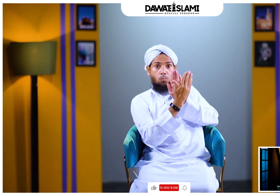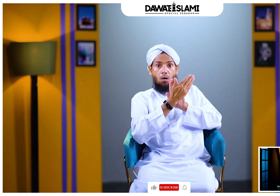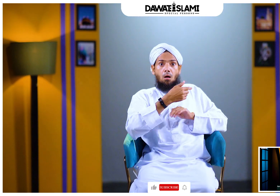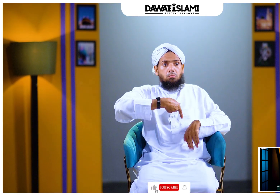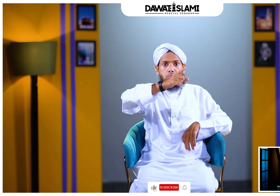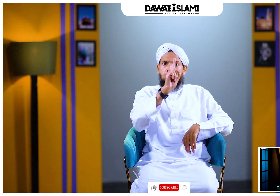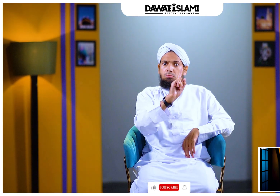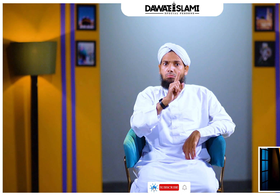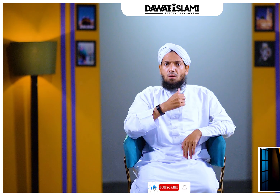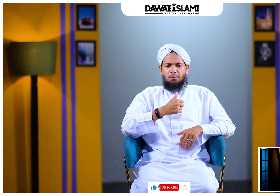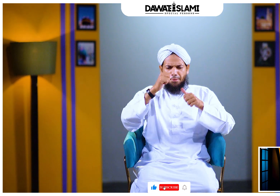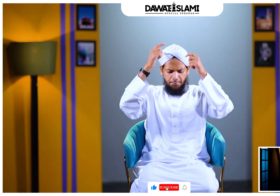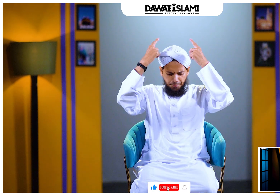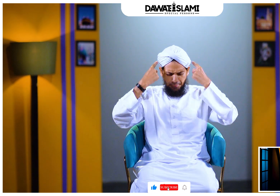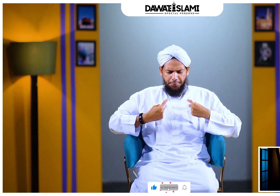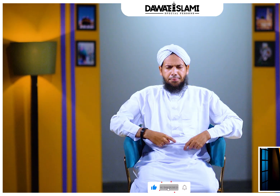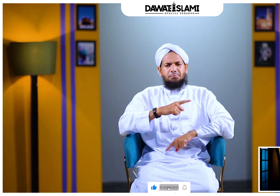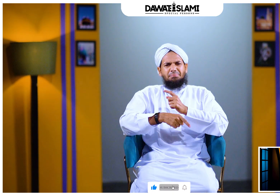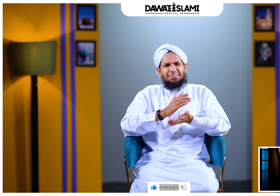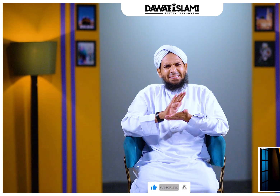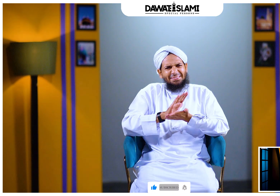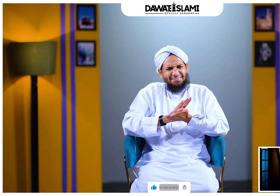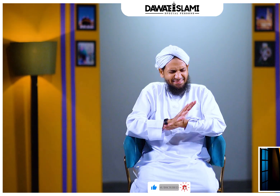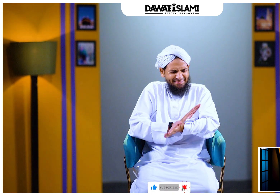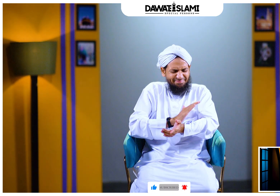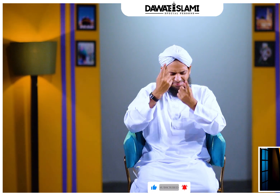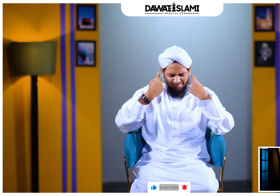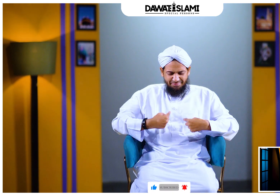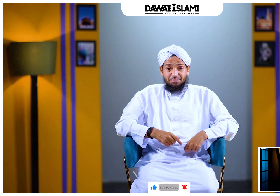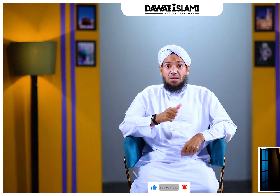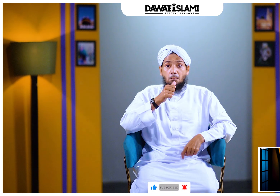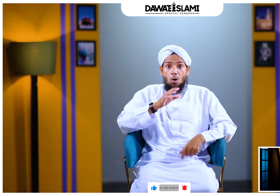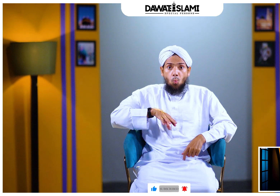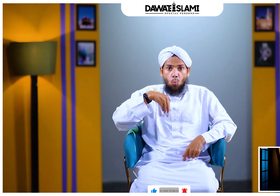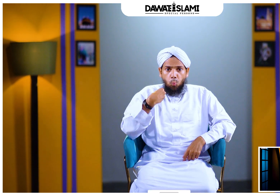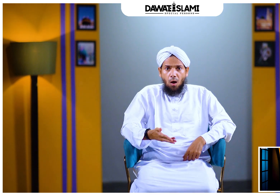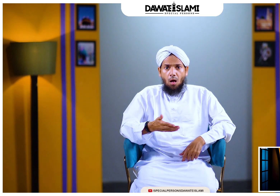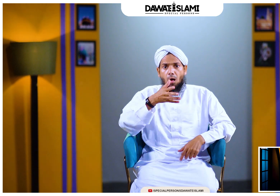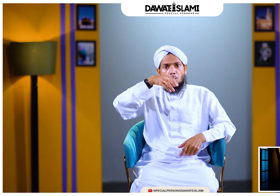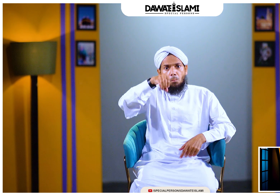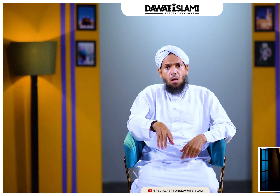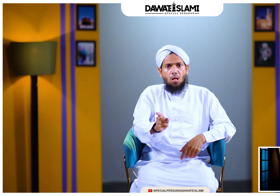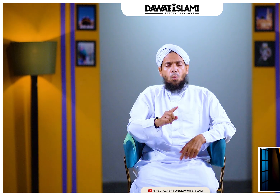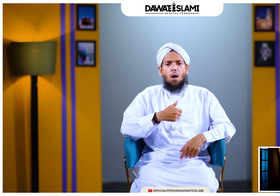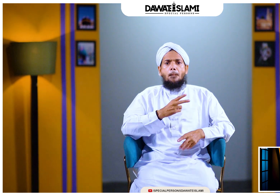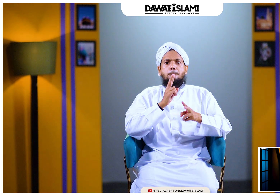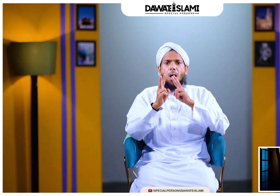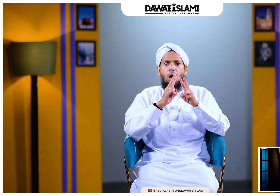پیٹھ کریں تمام بدن پر ہاتھ پھیر کر اچھی طرح مل کر نہائیں پانی کے اسراف سے بچیں غسل کے دوران کسی قسم کی